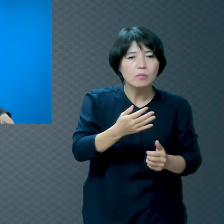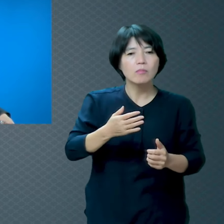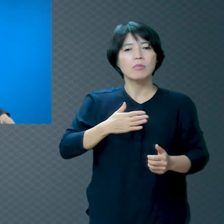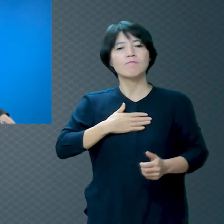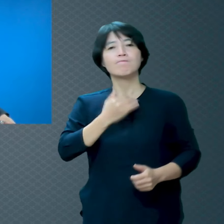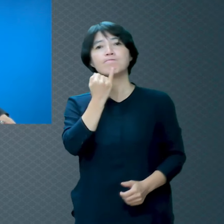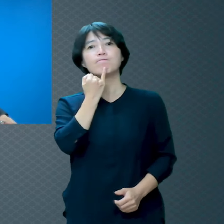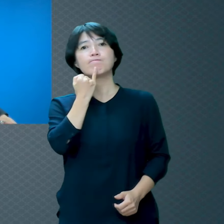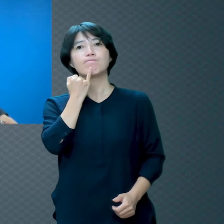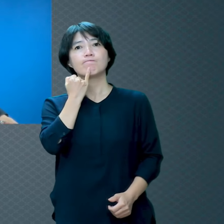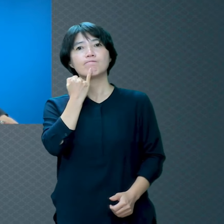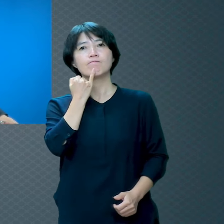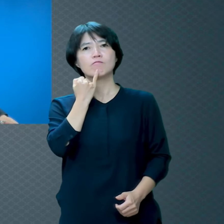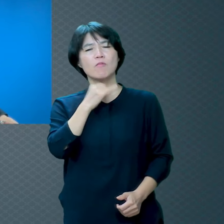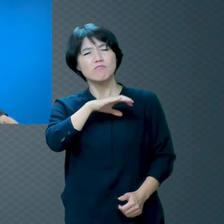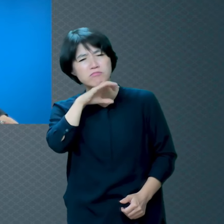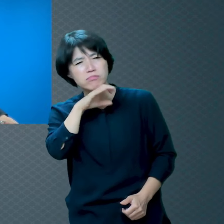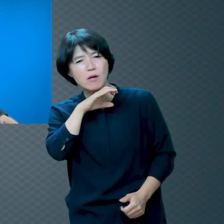신기했어요